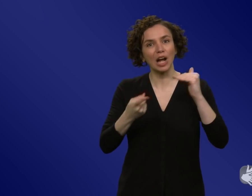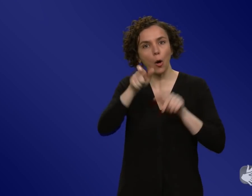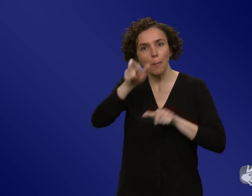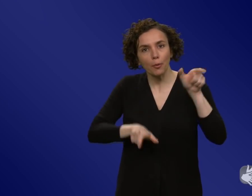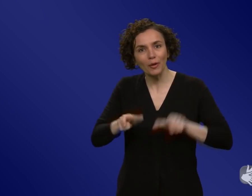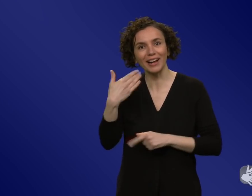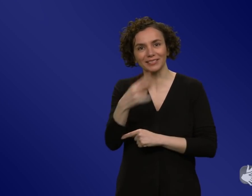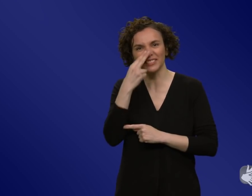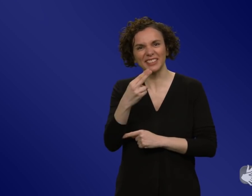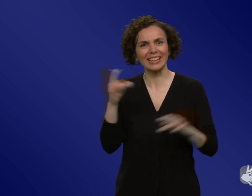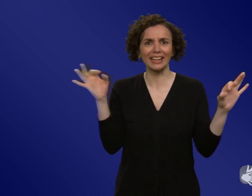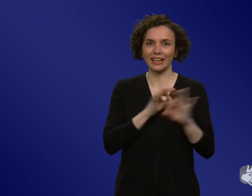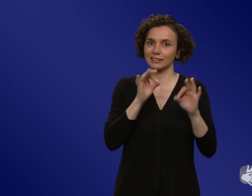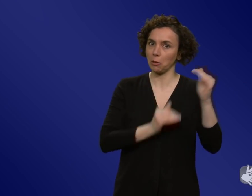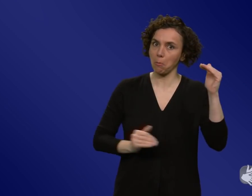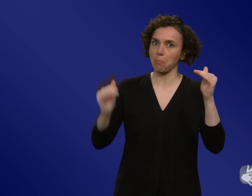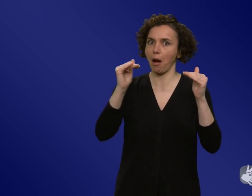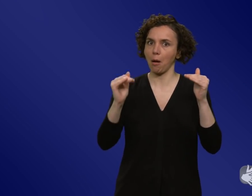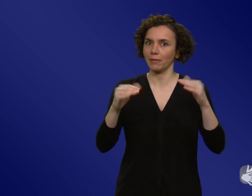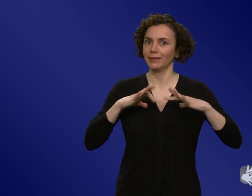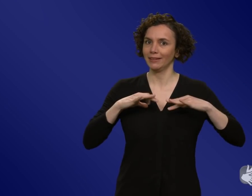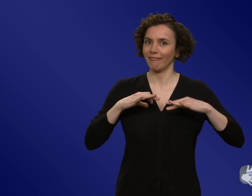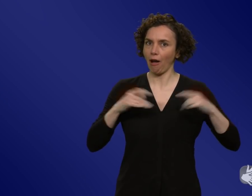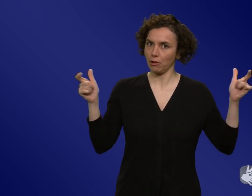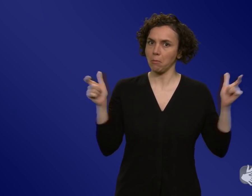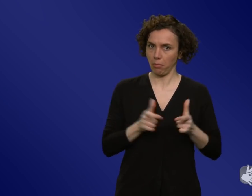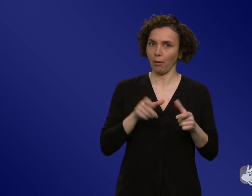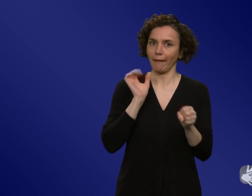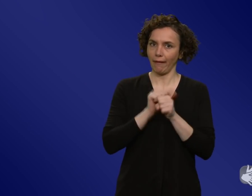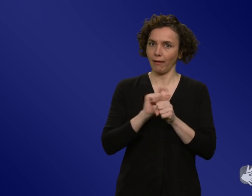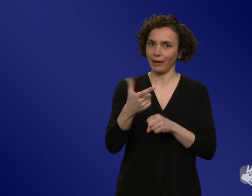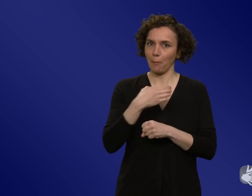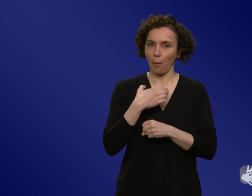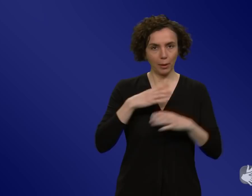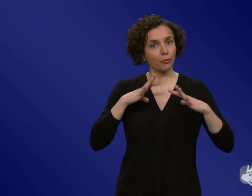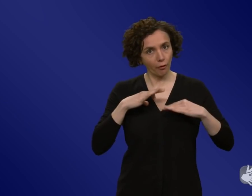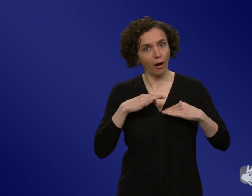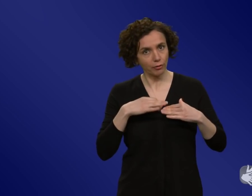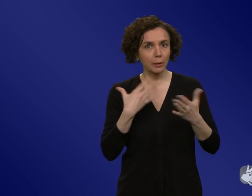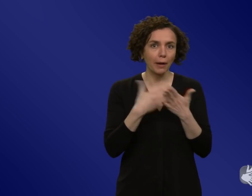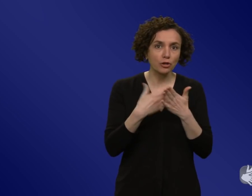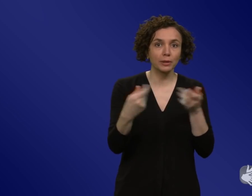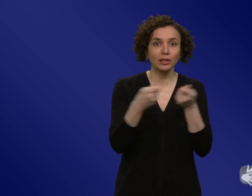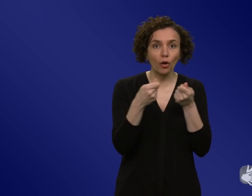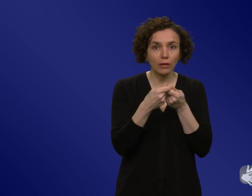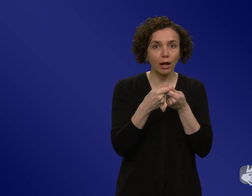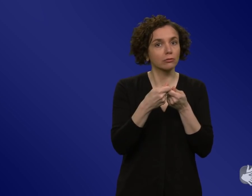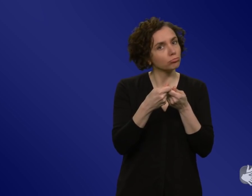mehr haben sich die Leute auch freiwillig eingeschränkt über die geltenden Maßnahmen hinaus, haben auf Kontakte verzichtet. Und das hat sich dann, konnten wir